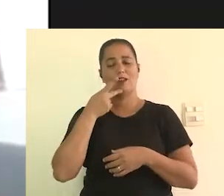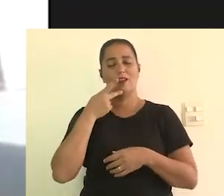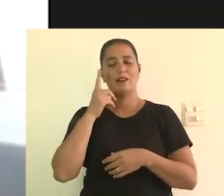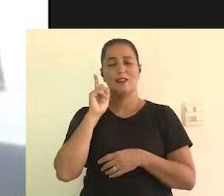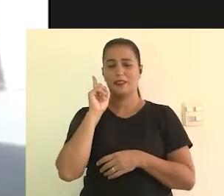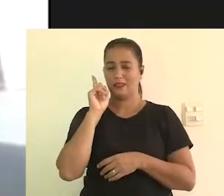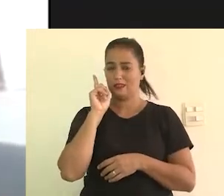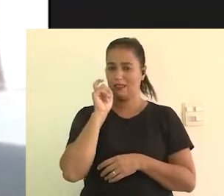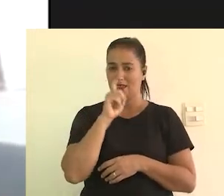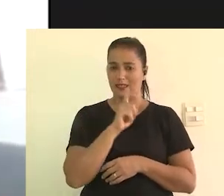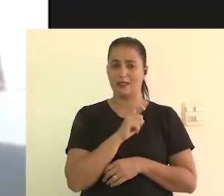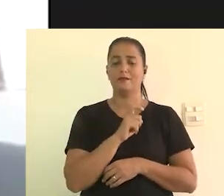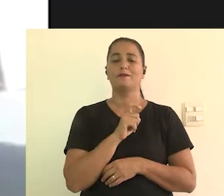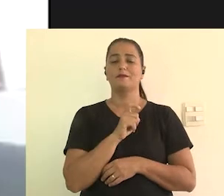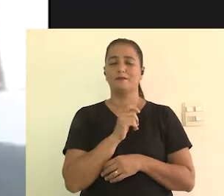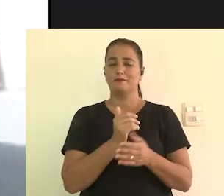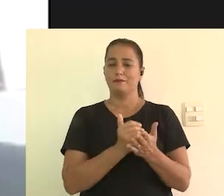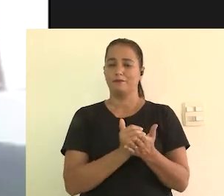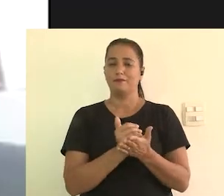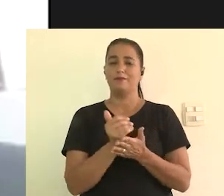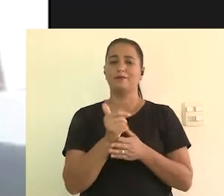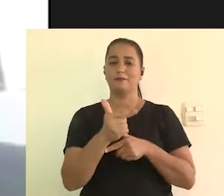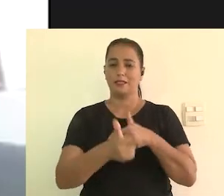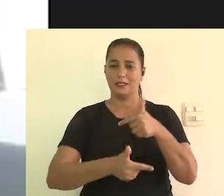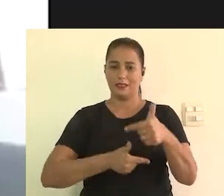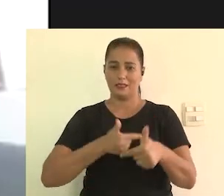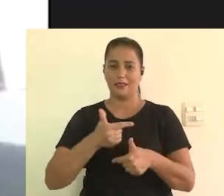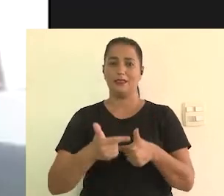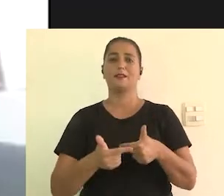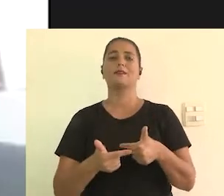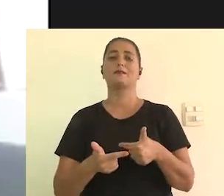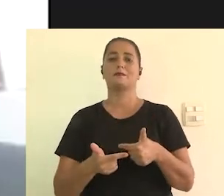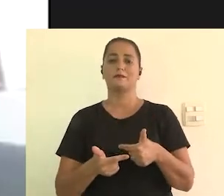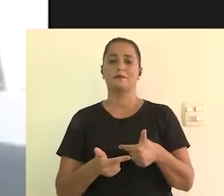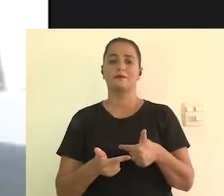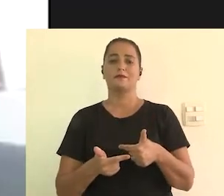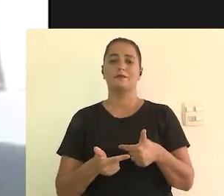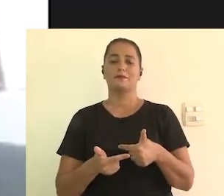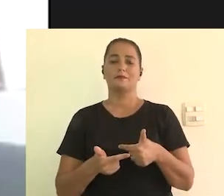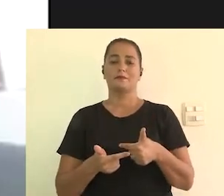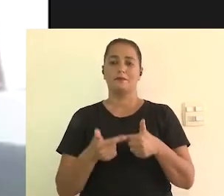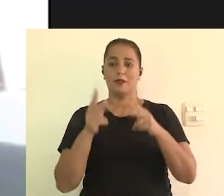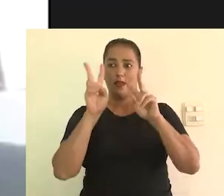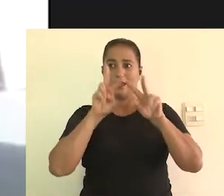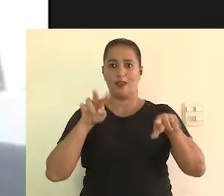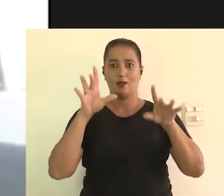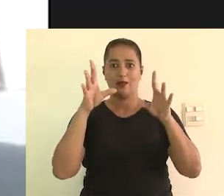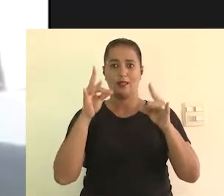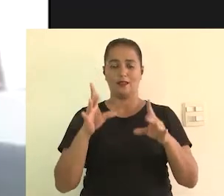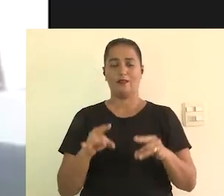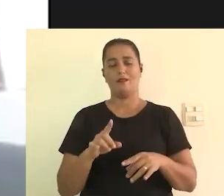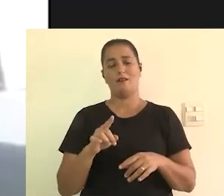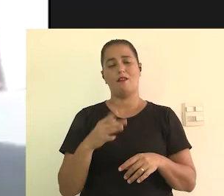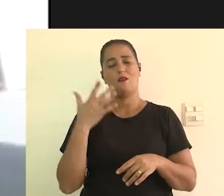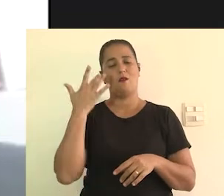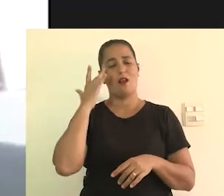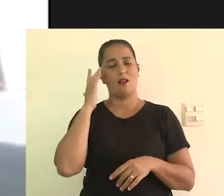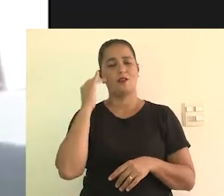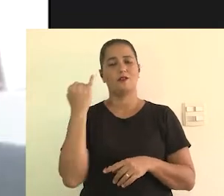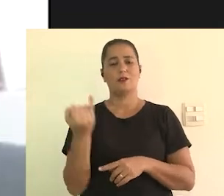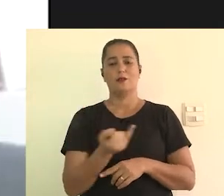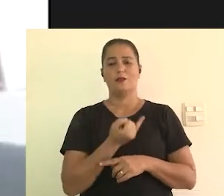como a Lili já puxou o gancho das dificuldades e como eu falei na introdução, eu trabalho